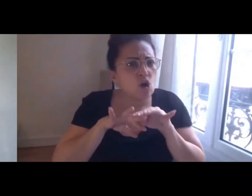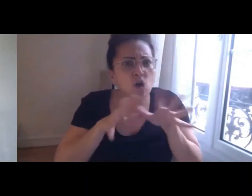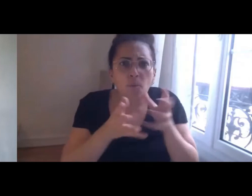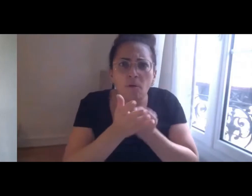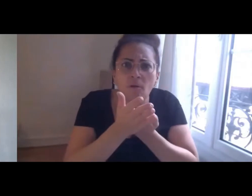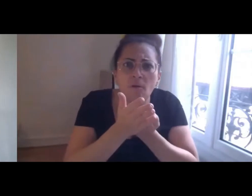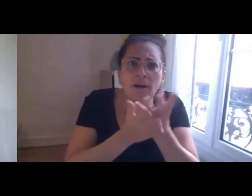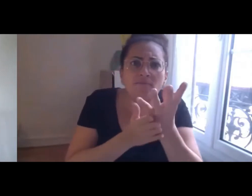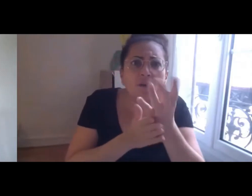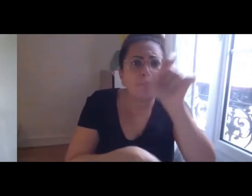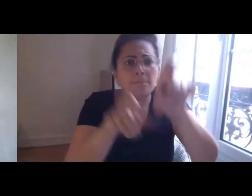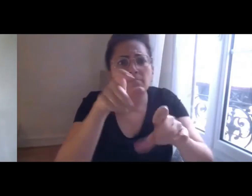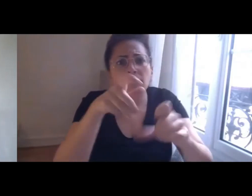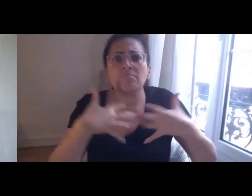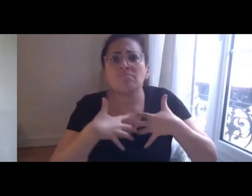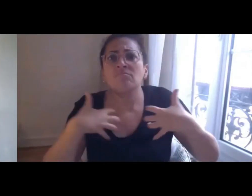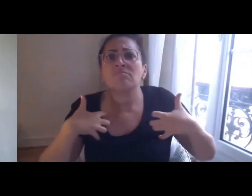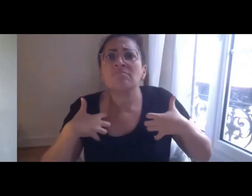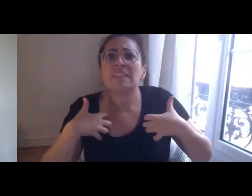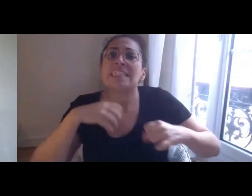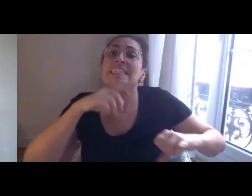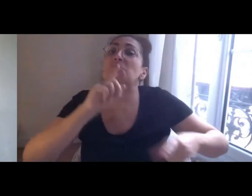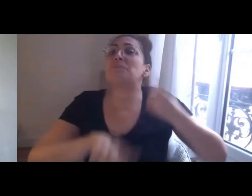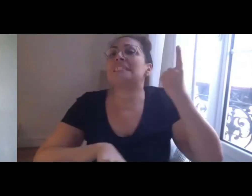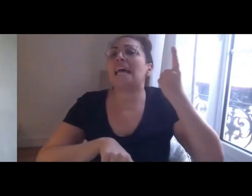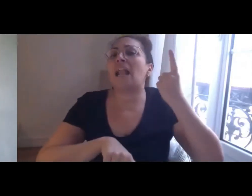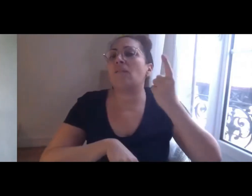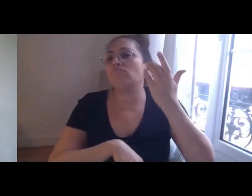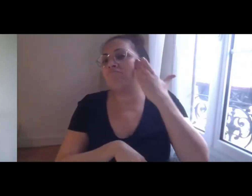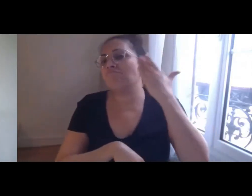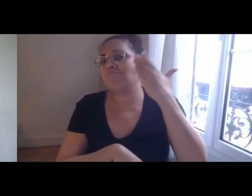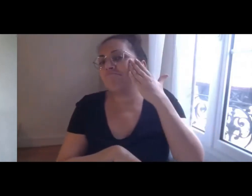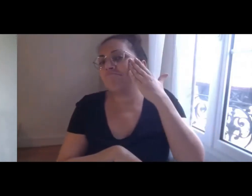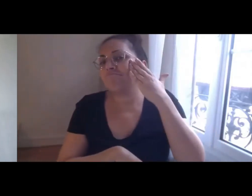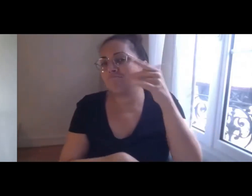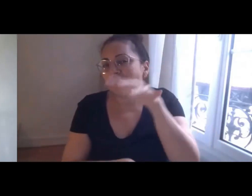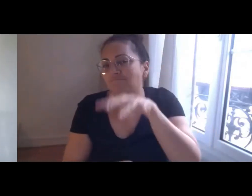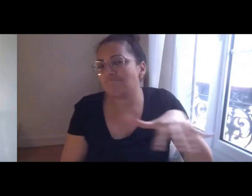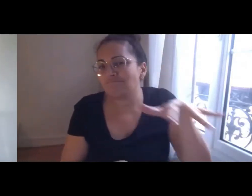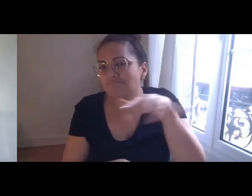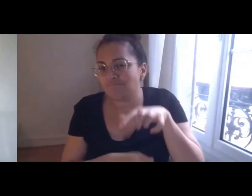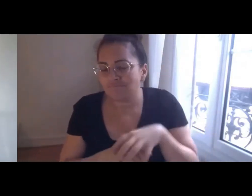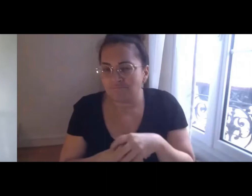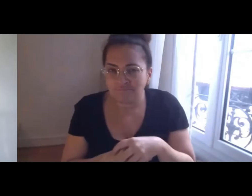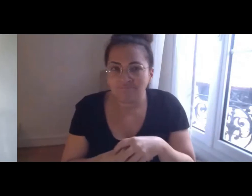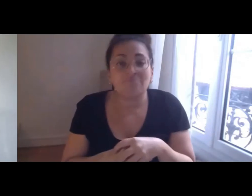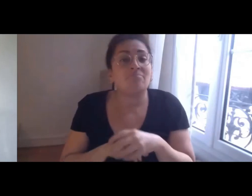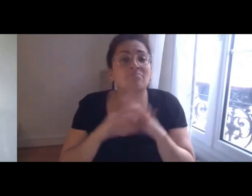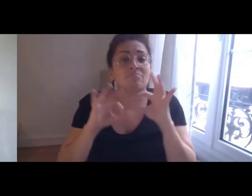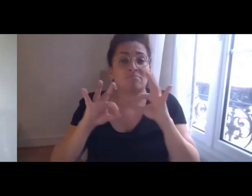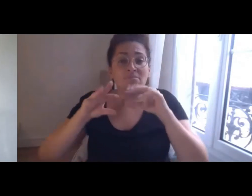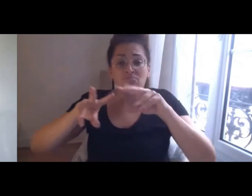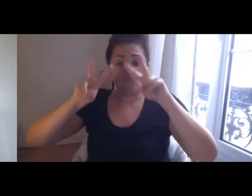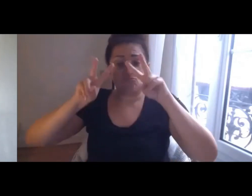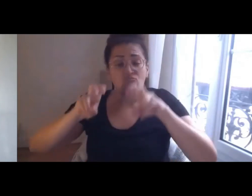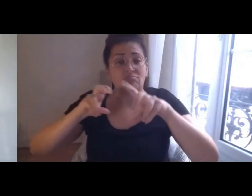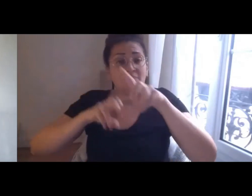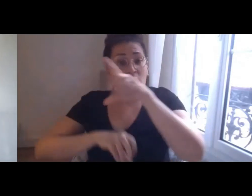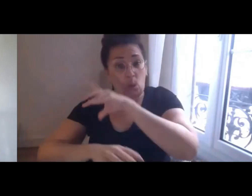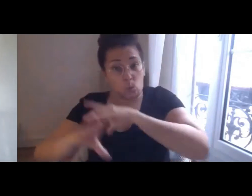public scientifique. Donc, dans la recherche appliquée, à côté de cette valorisation scientifique,